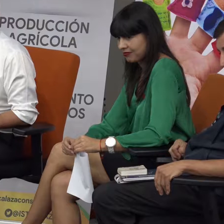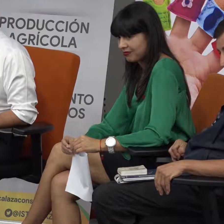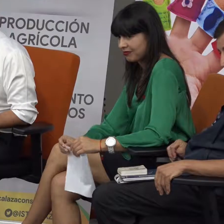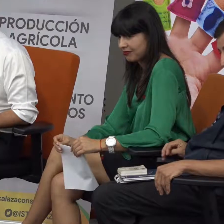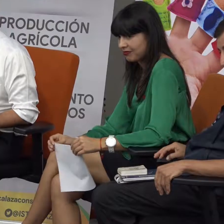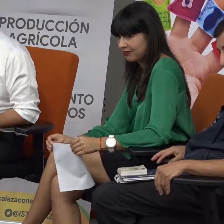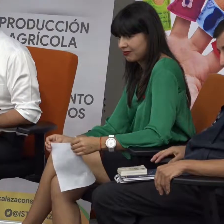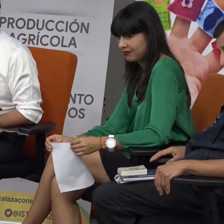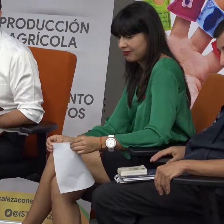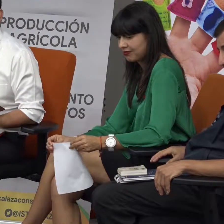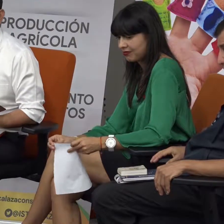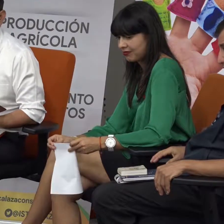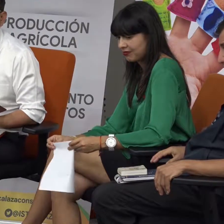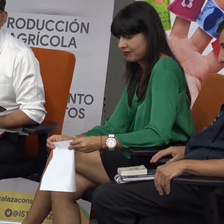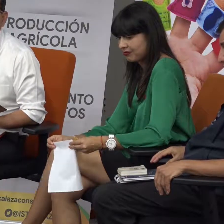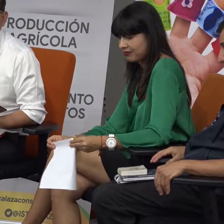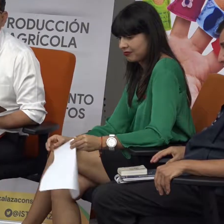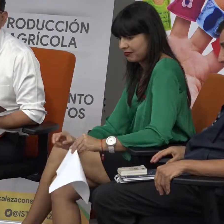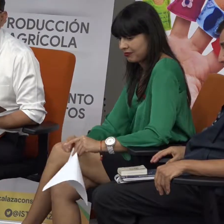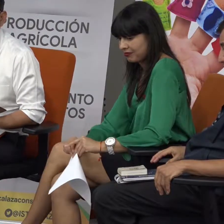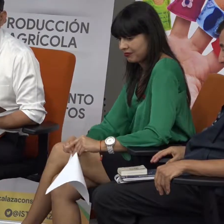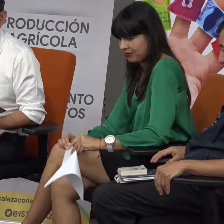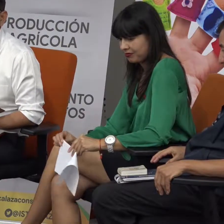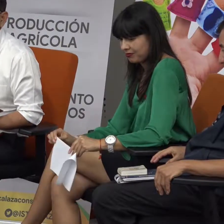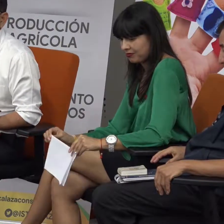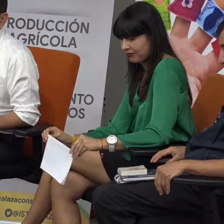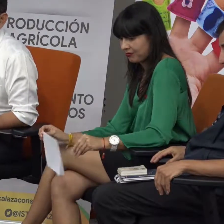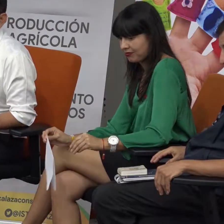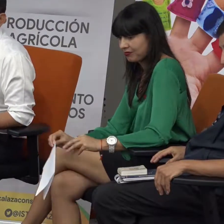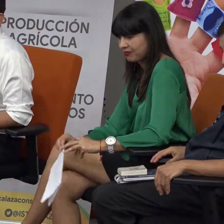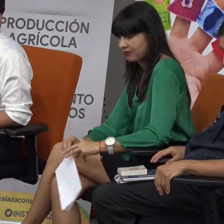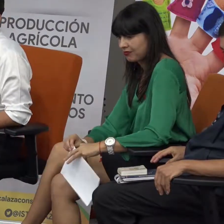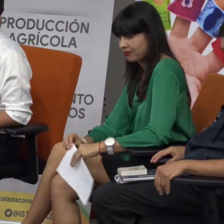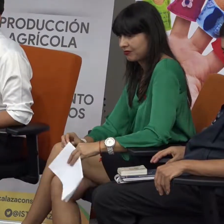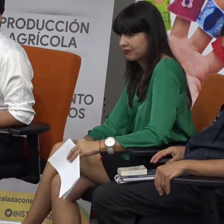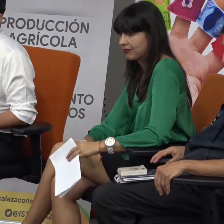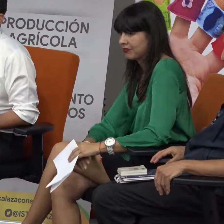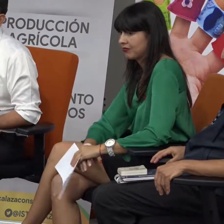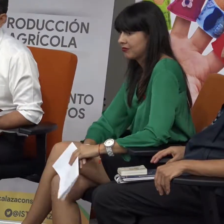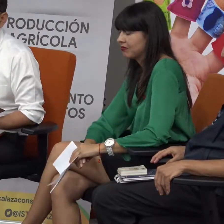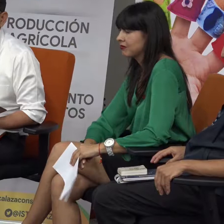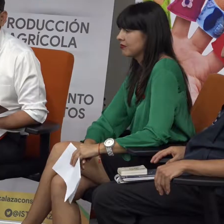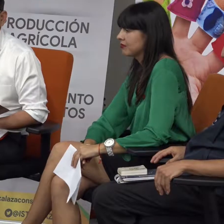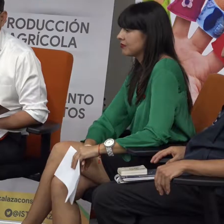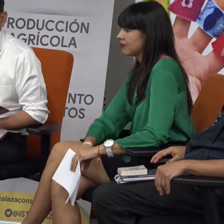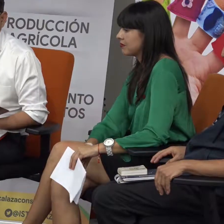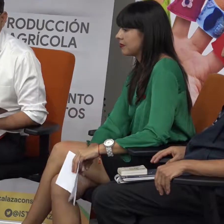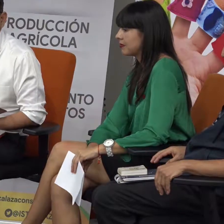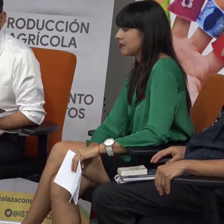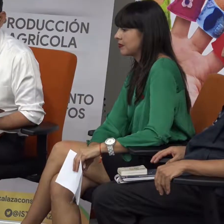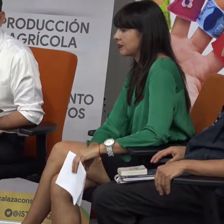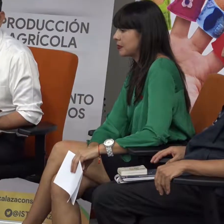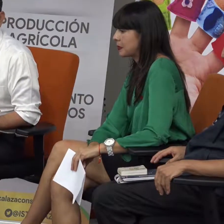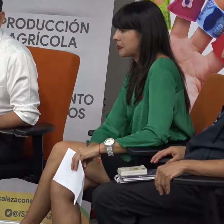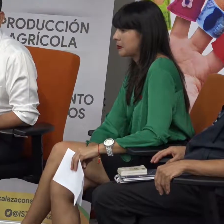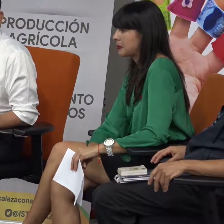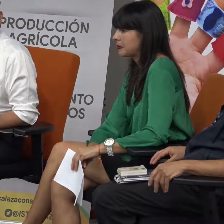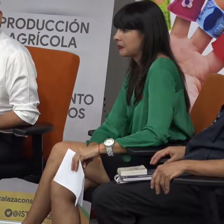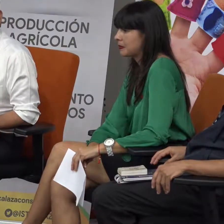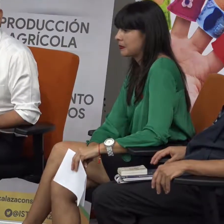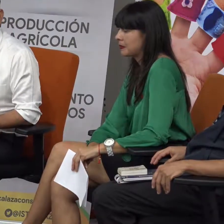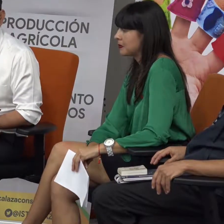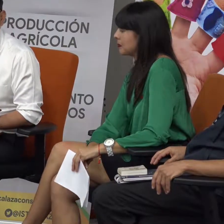no sepamos conocer esa realidad y que estos jóvenes estudiantes que están en esta prestigiosa